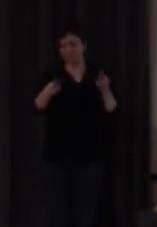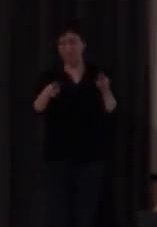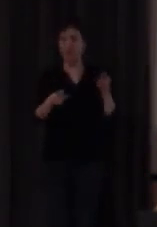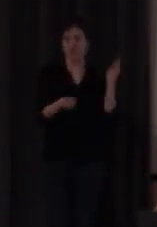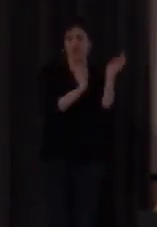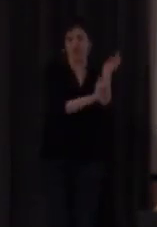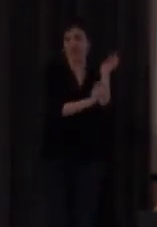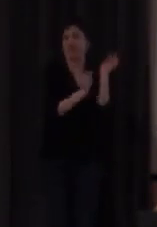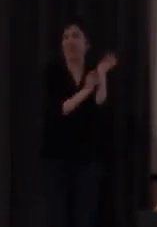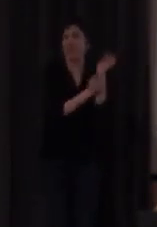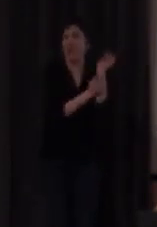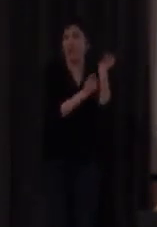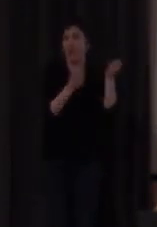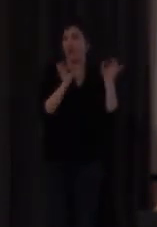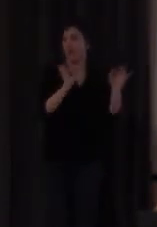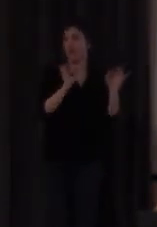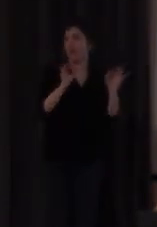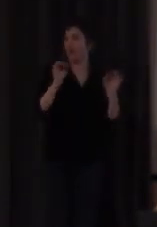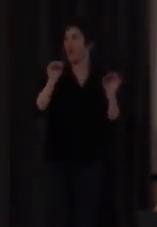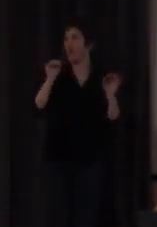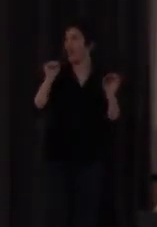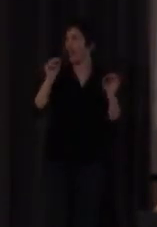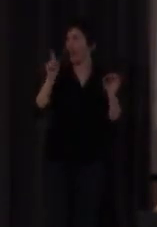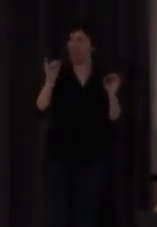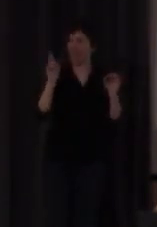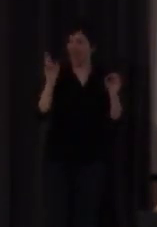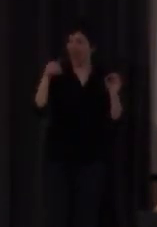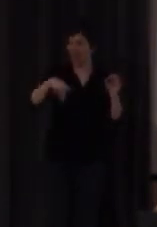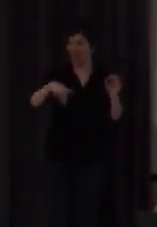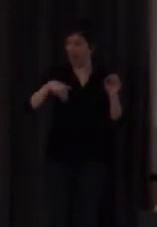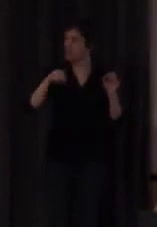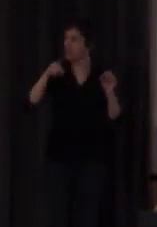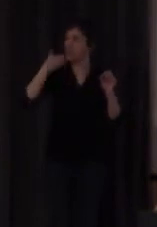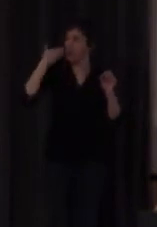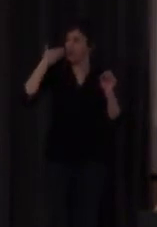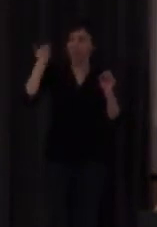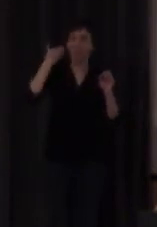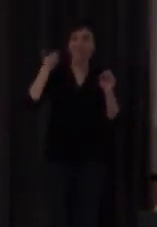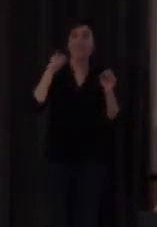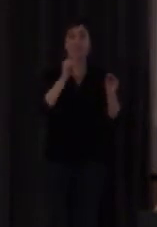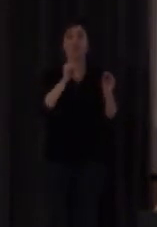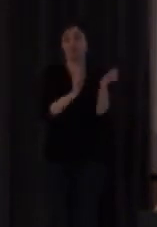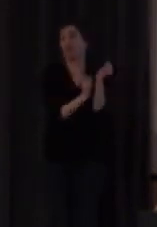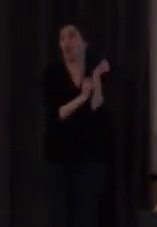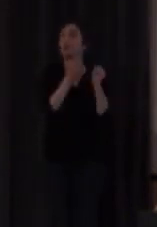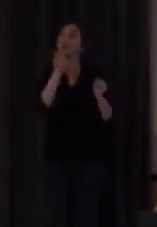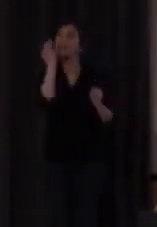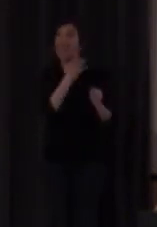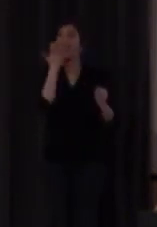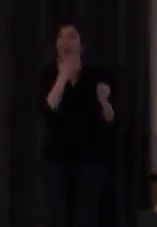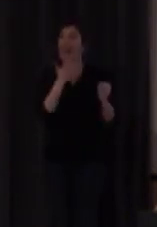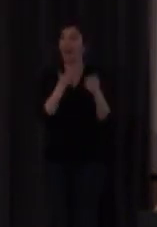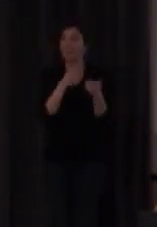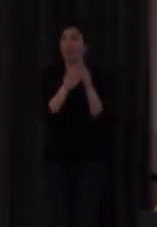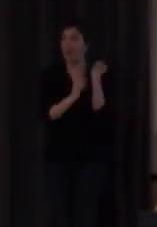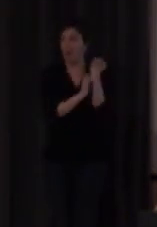Adrián que se lee su signo así eso es que se tatuó su signo en SEA aquí en la